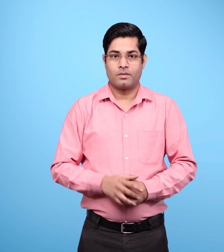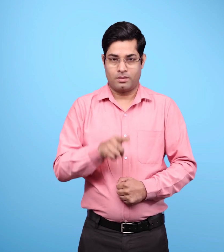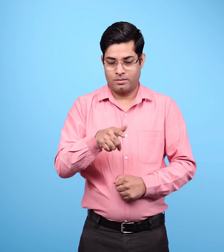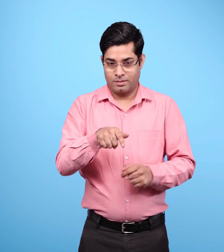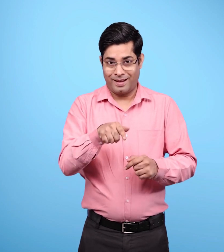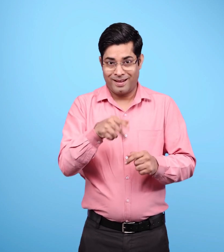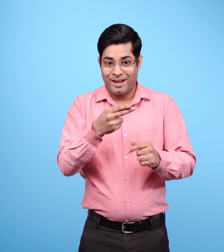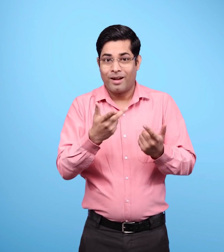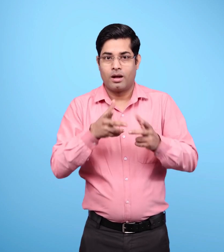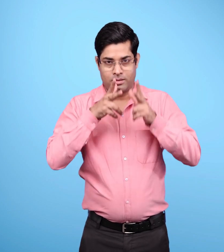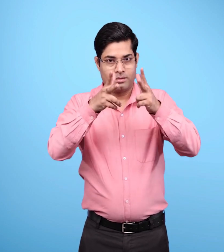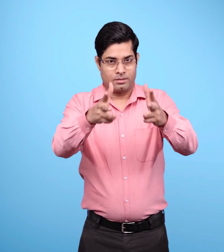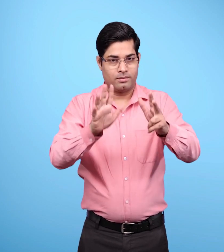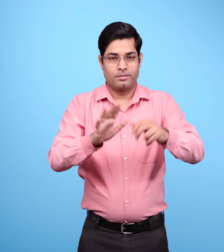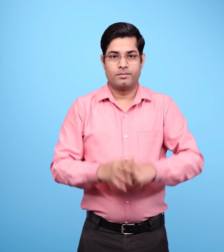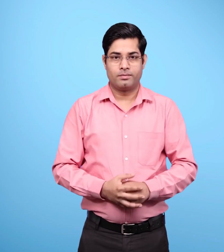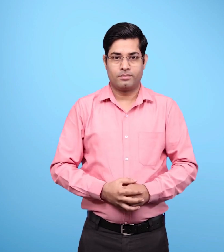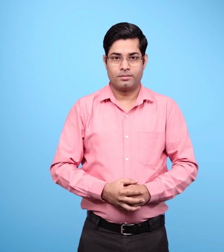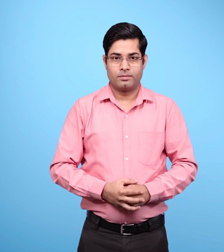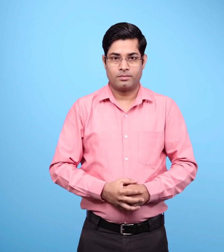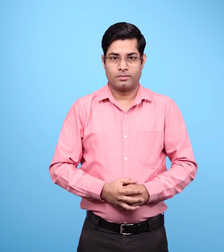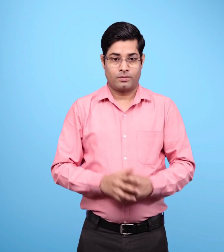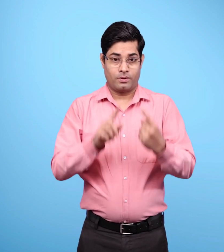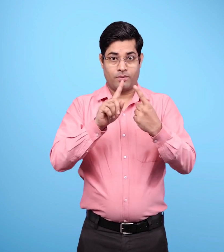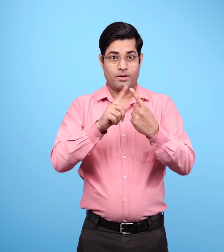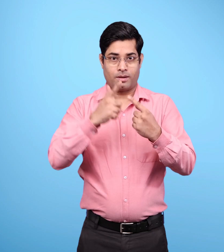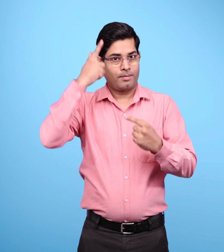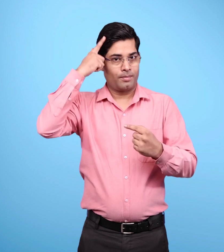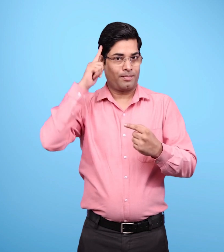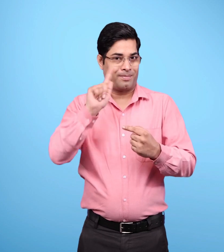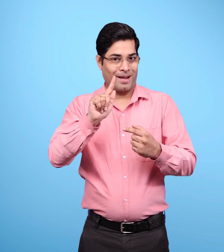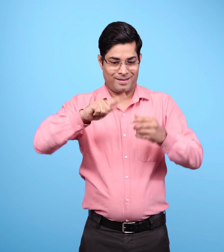एक पैंसिल, दो पिने,